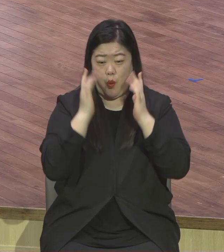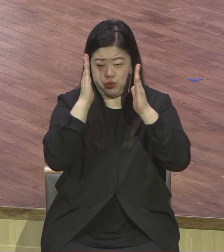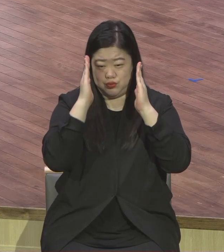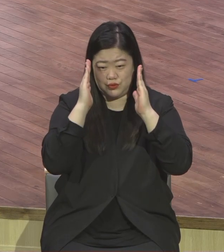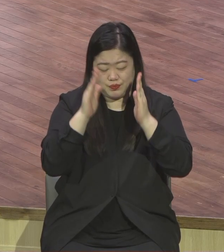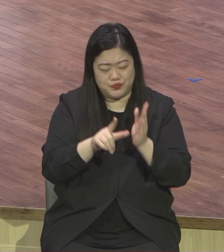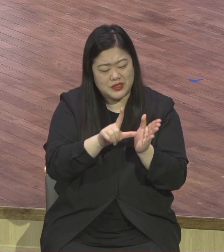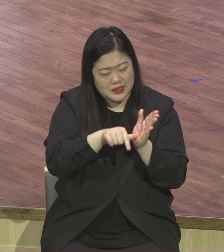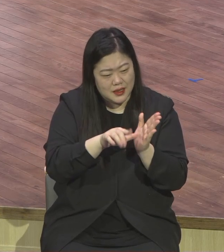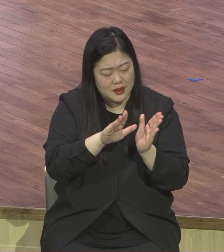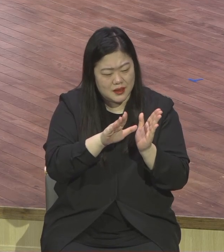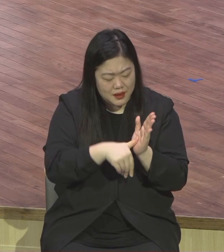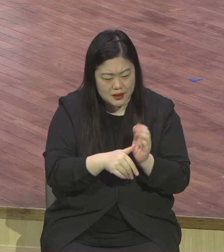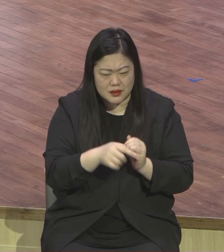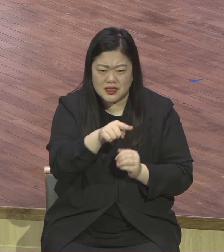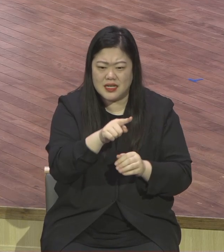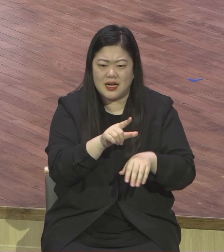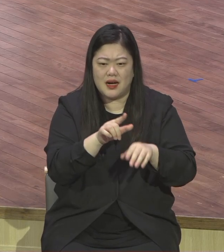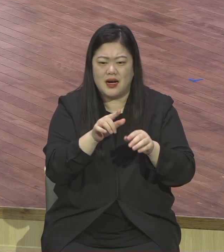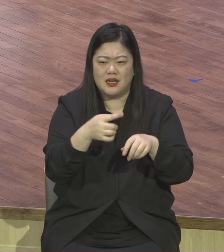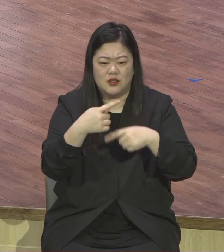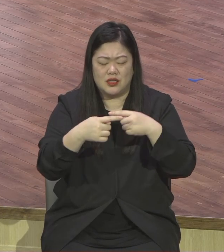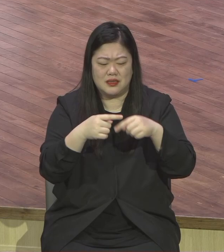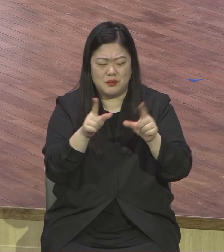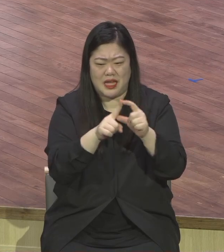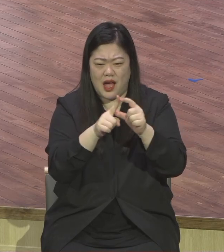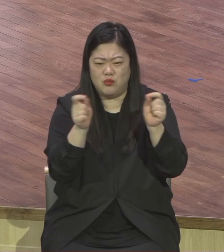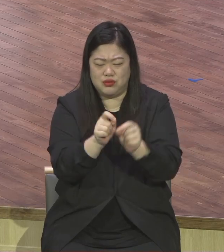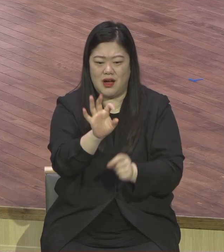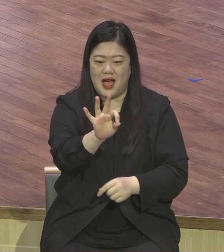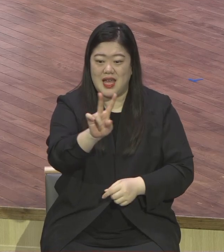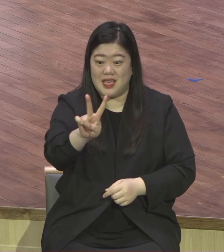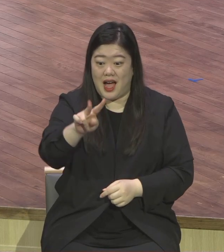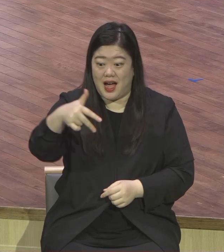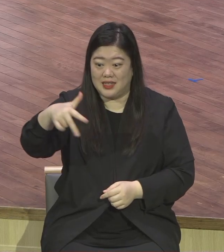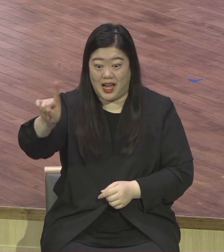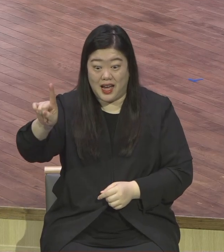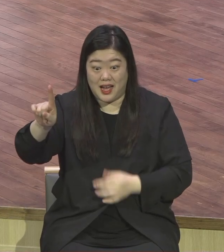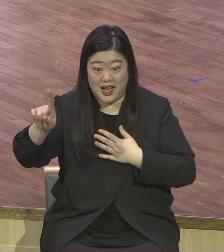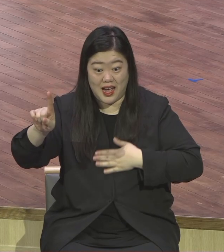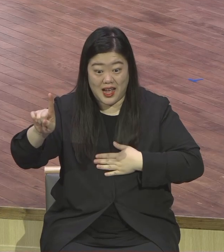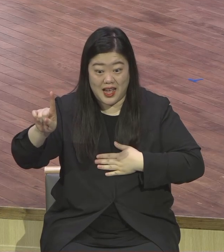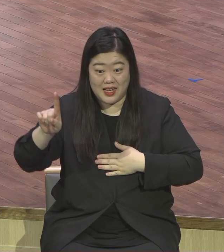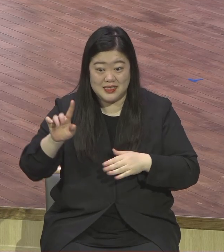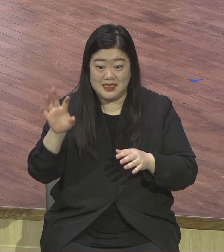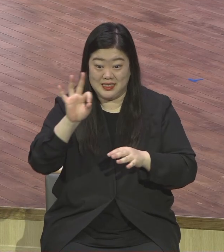줄여서 야자라고 그렇게 말을 합니다. 이 야자시간에